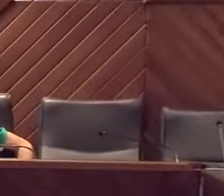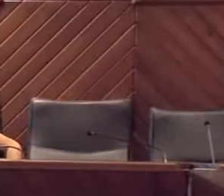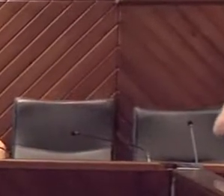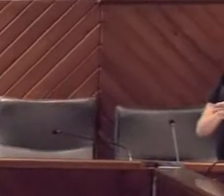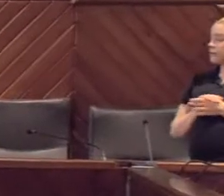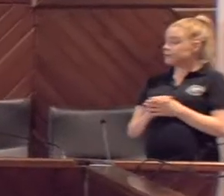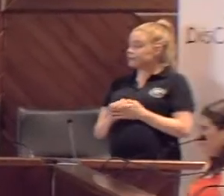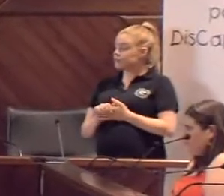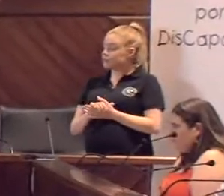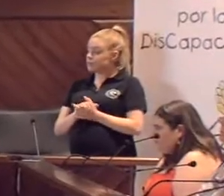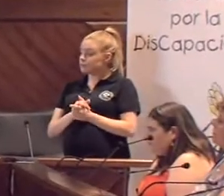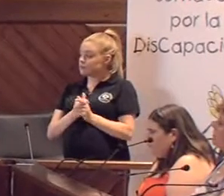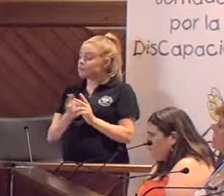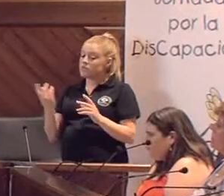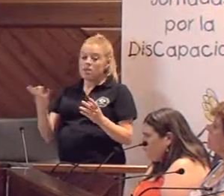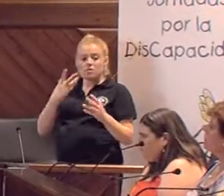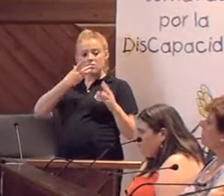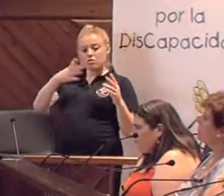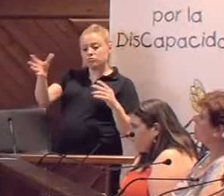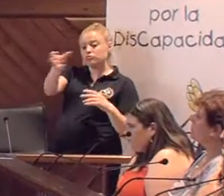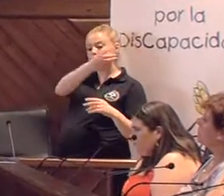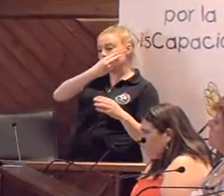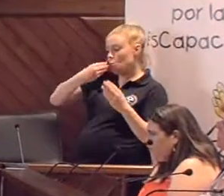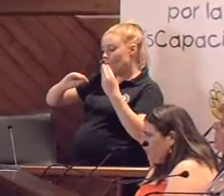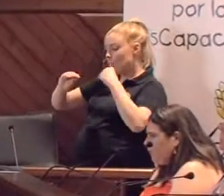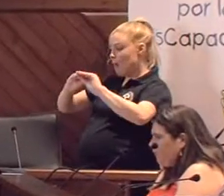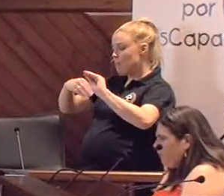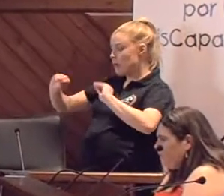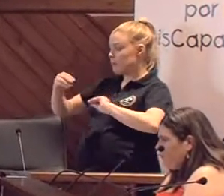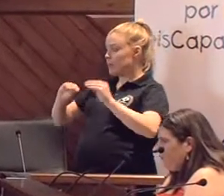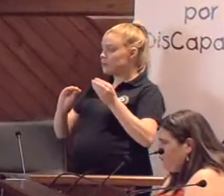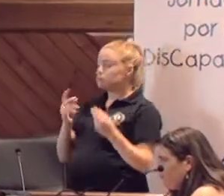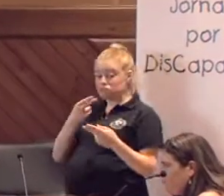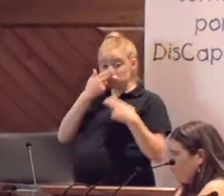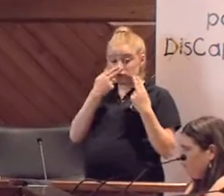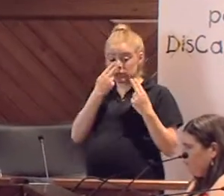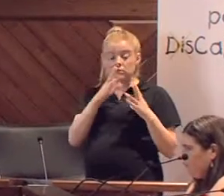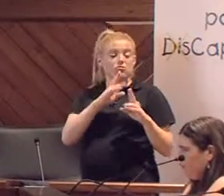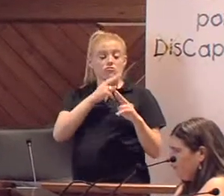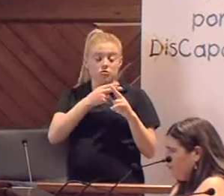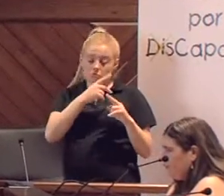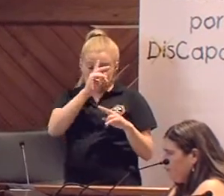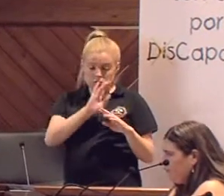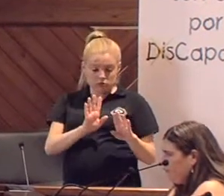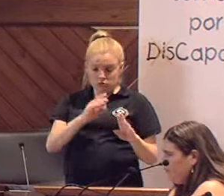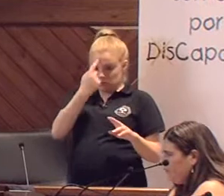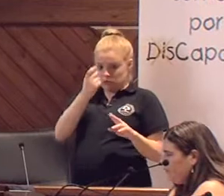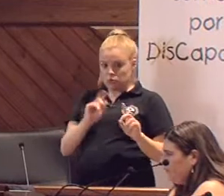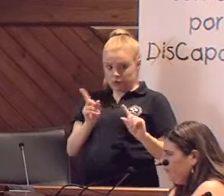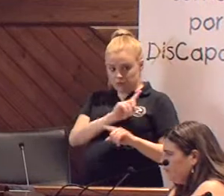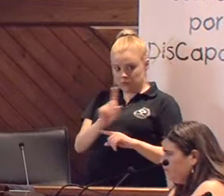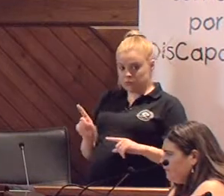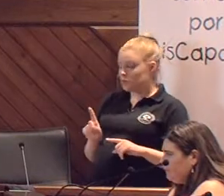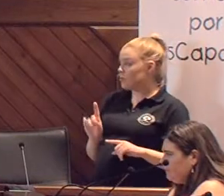Vamos a ver, es que han hecho muchas aportaciones que a mí me parecido súper interesantes. No me sé los nombres ni los recuerdo ni…